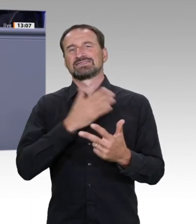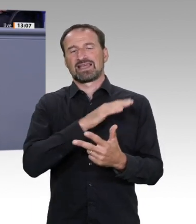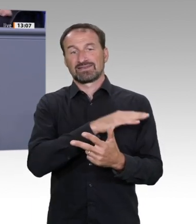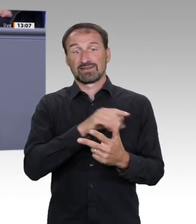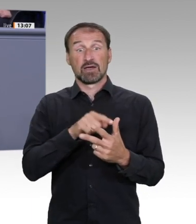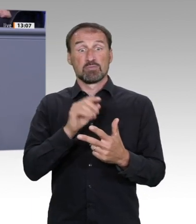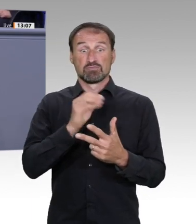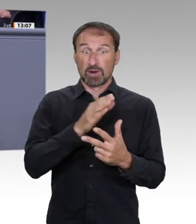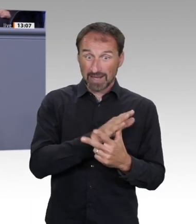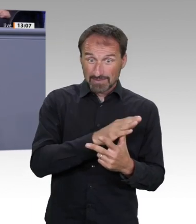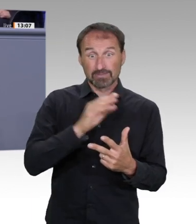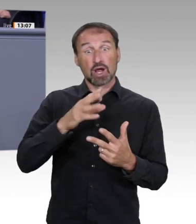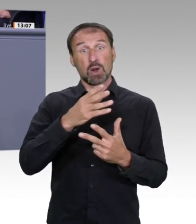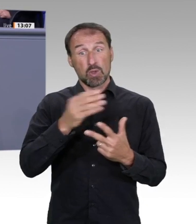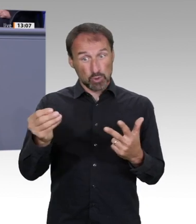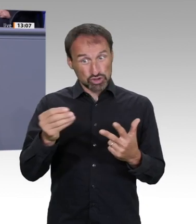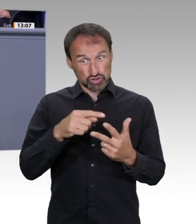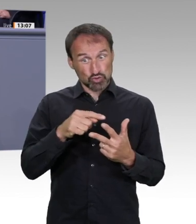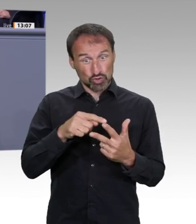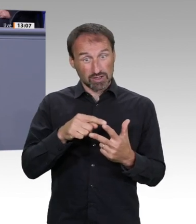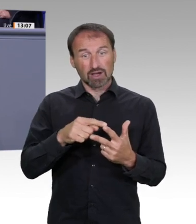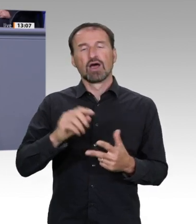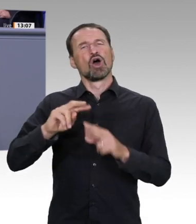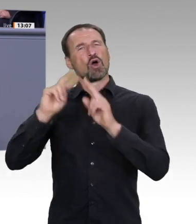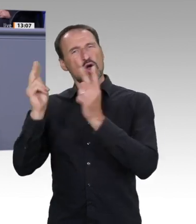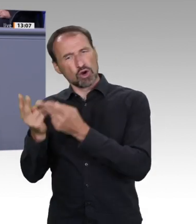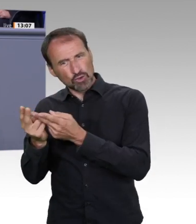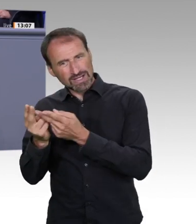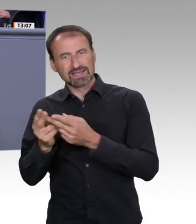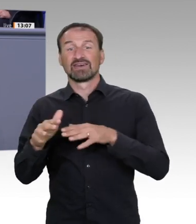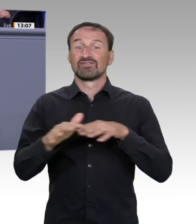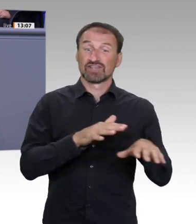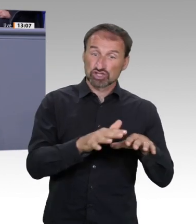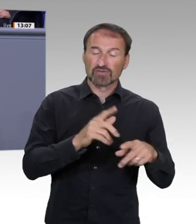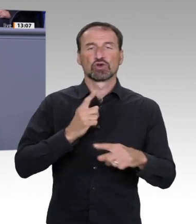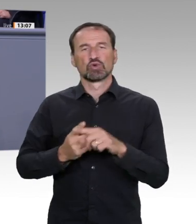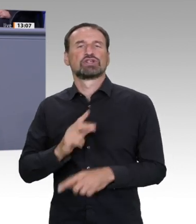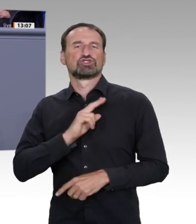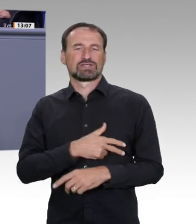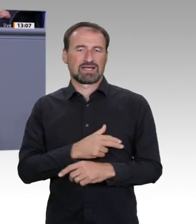Lösungen zu finden, die diese Dimension miteinander versöhnen, auch wenn das nicht immer möglich ist.